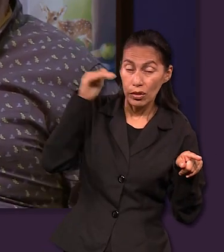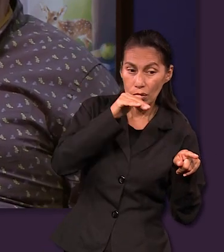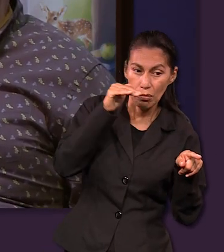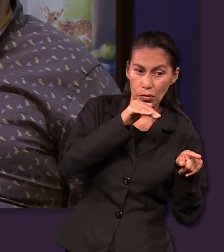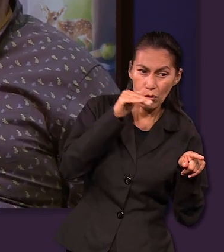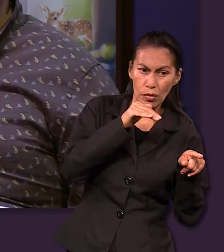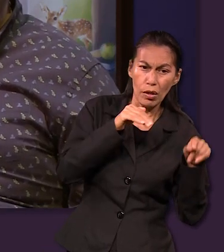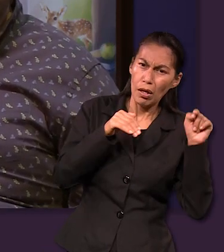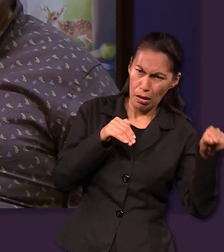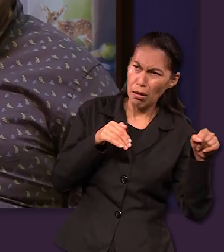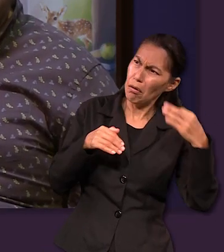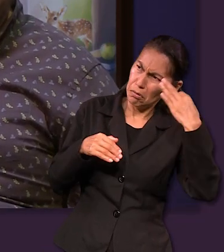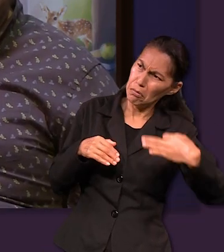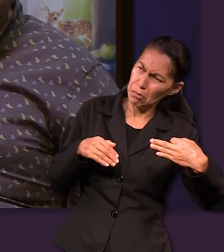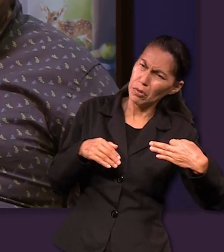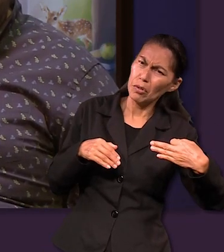que él había aceptado que había